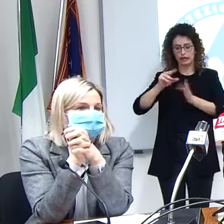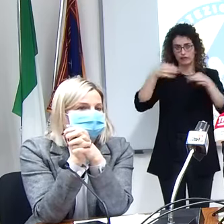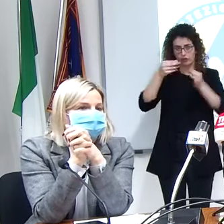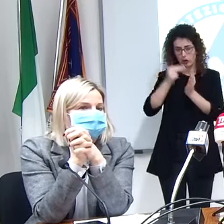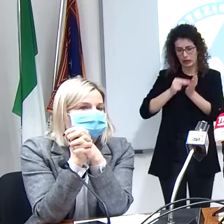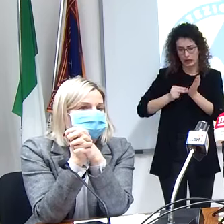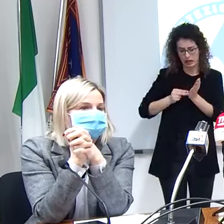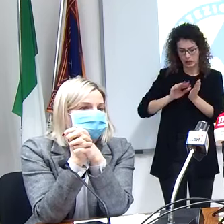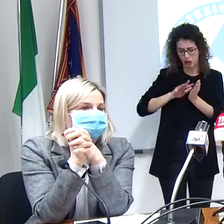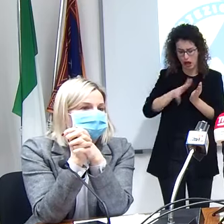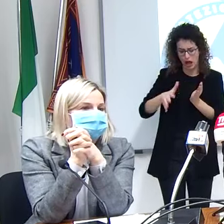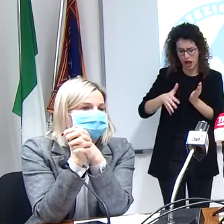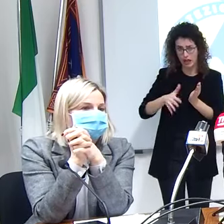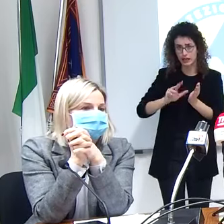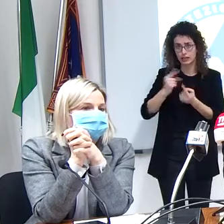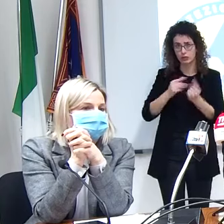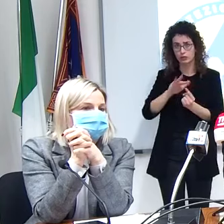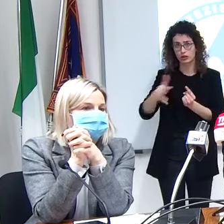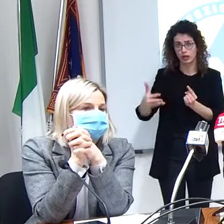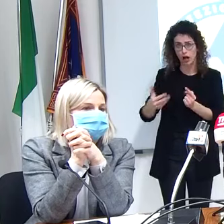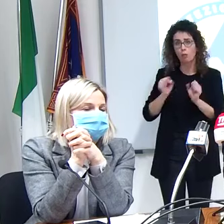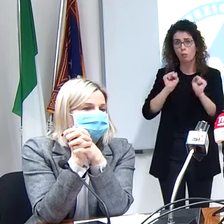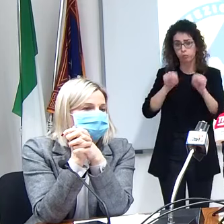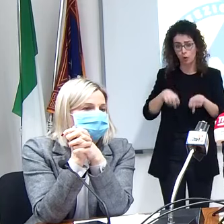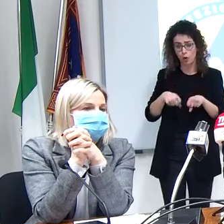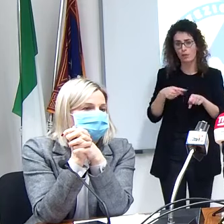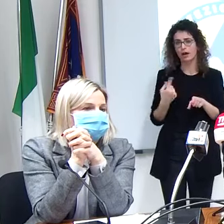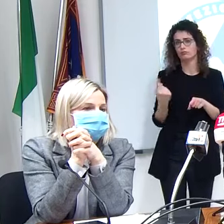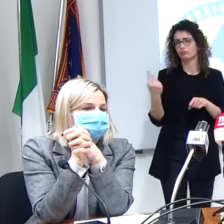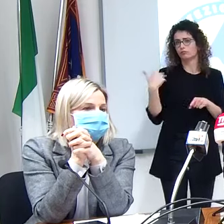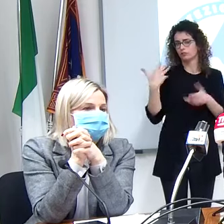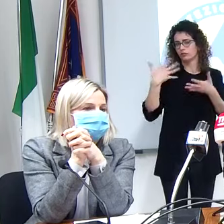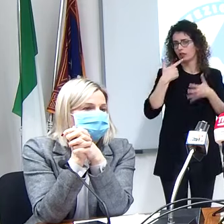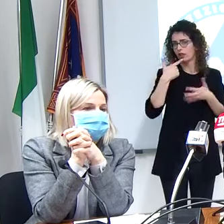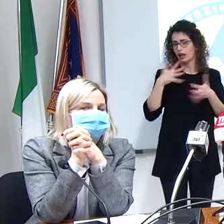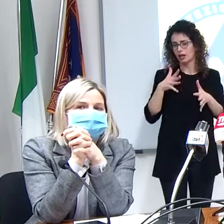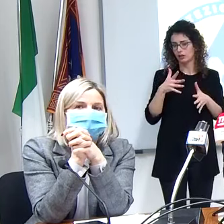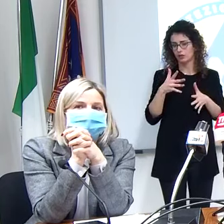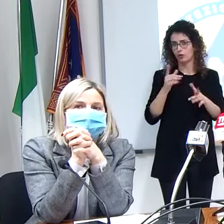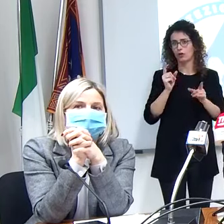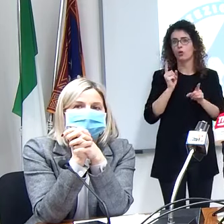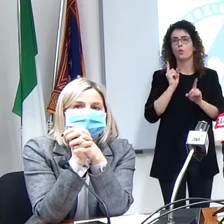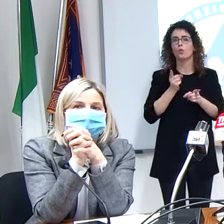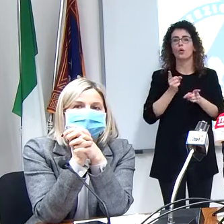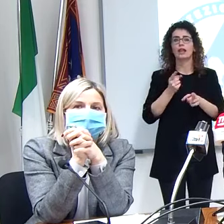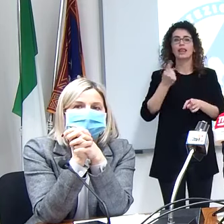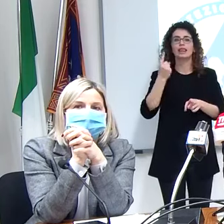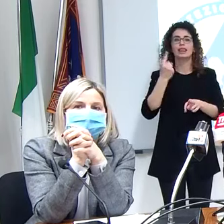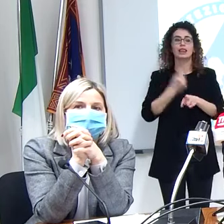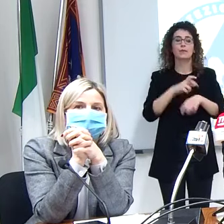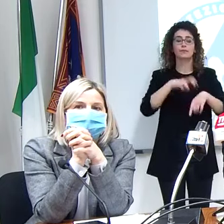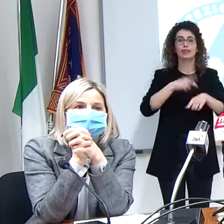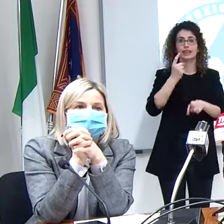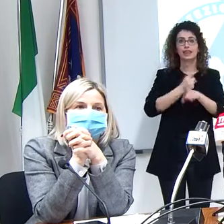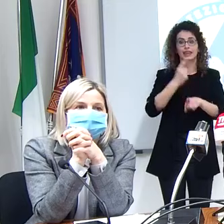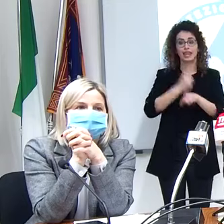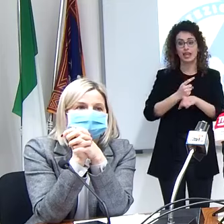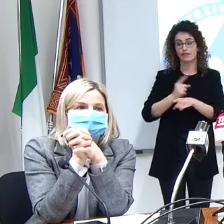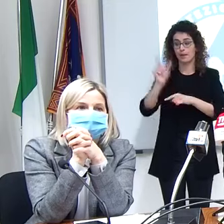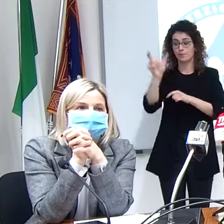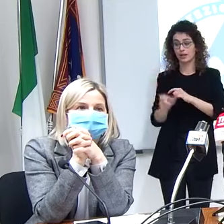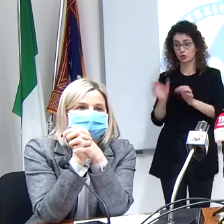ma come dicevamo l'altra volta deve far firmare il consenso informato al